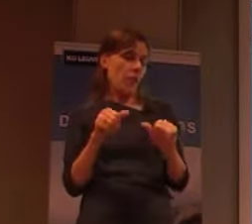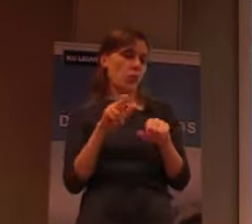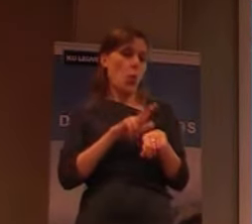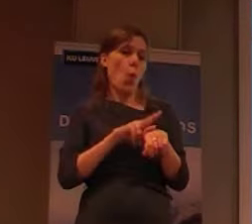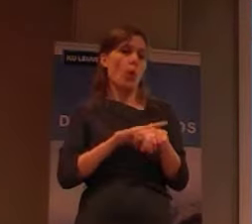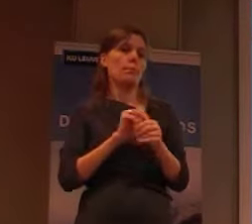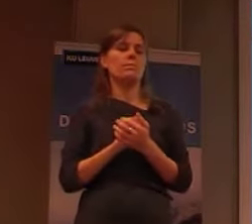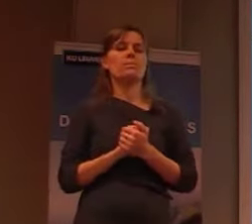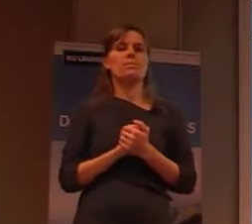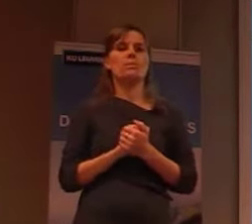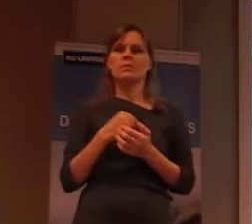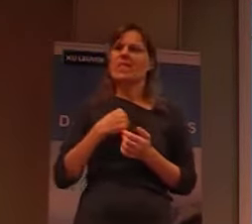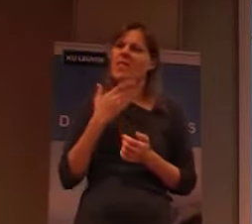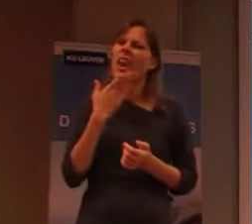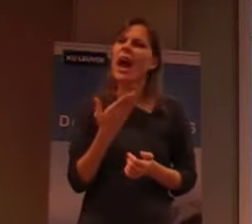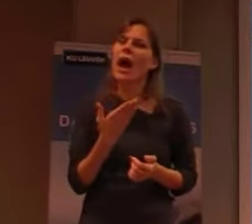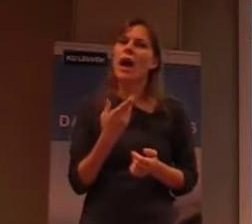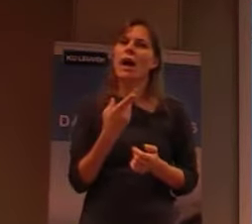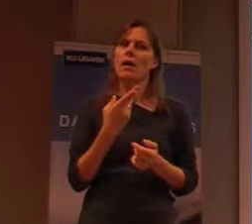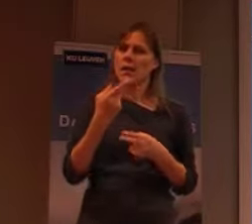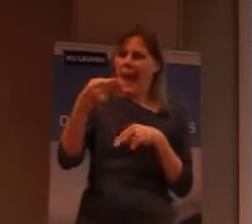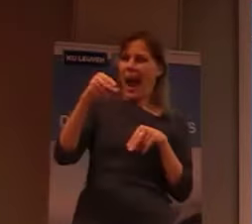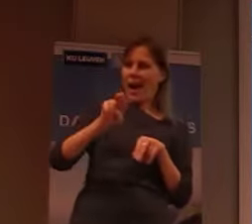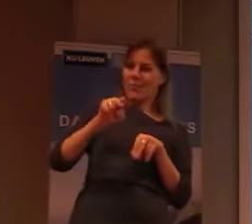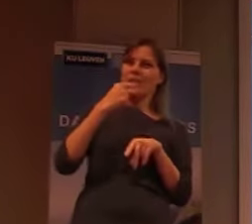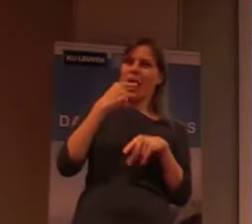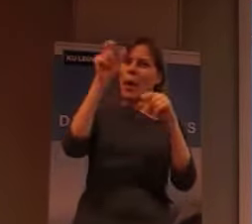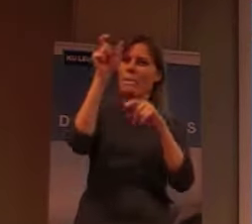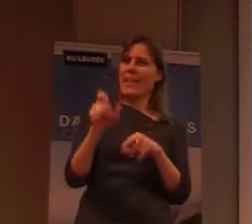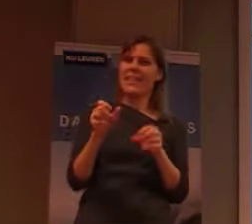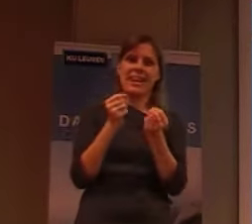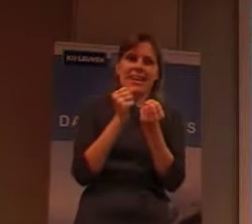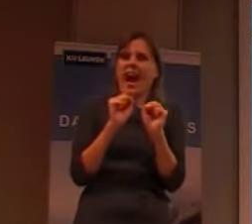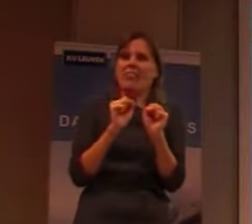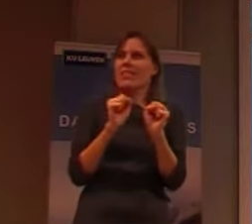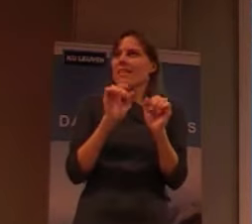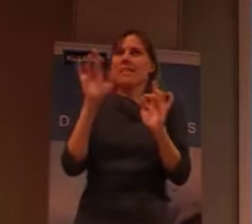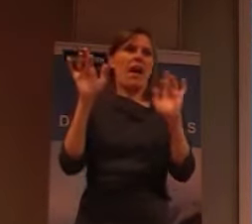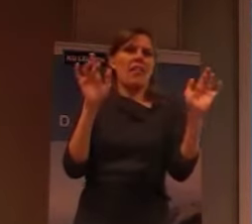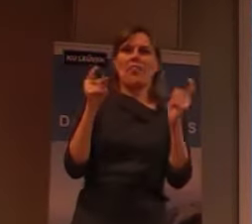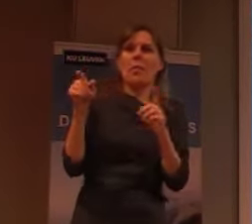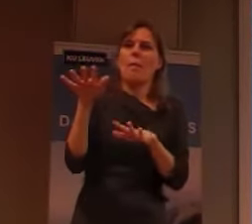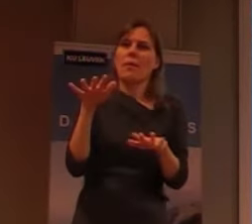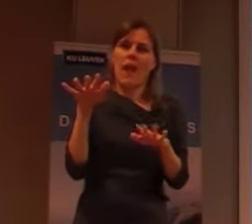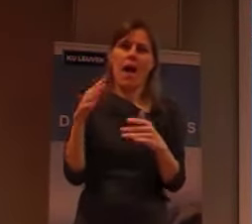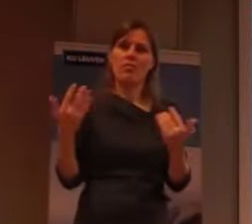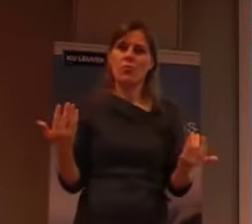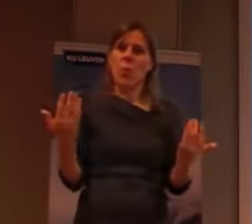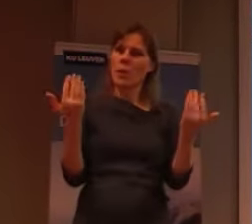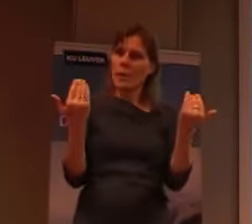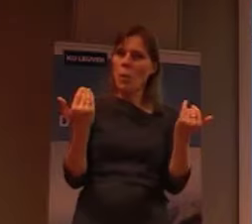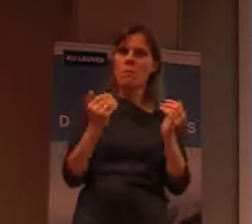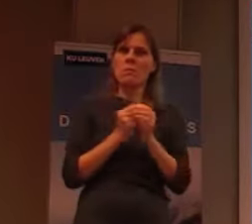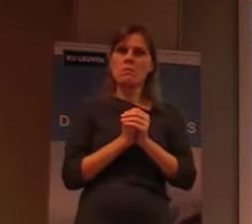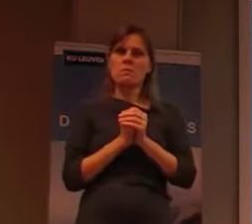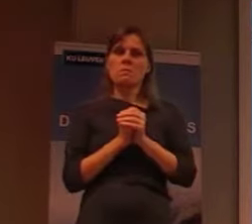daarover vloeg, dan zeggen ze, ja, dat zijn eigenlijk mensen die nergens terecht komen. Om het feit dat ze in